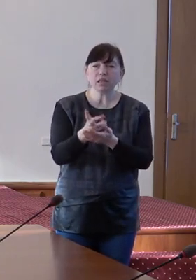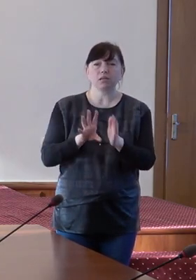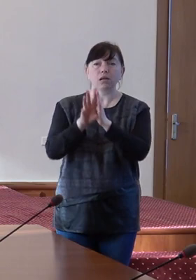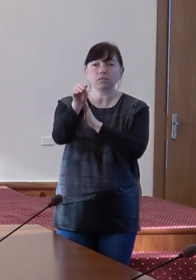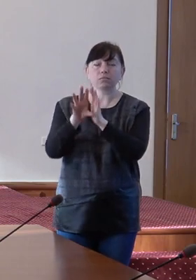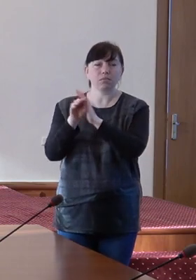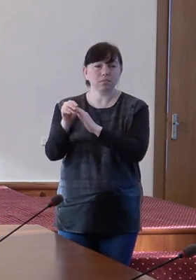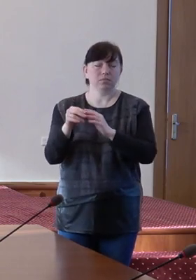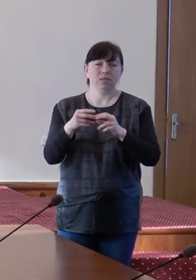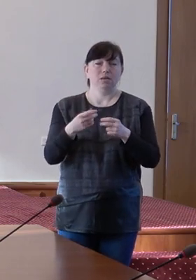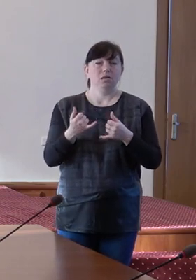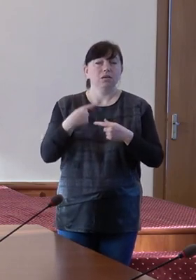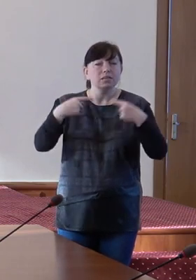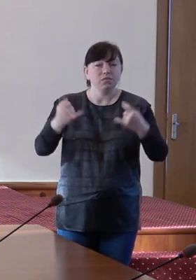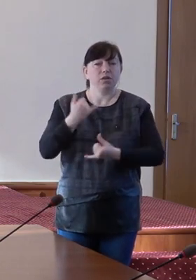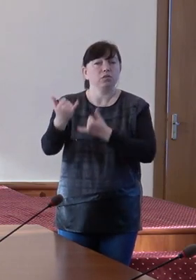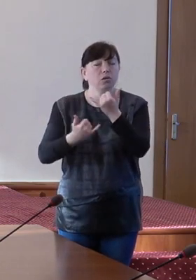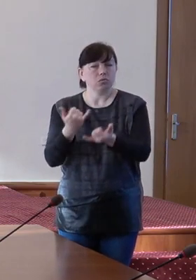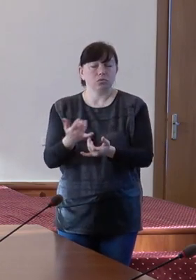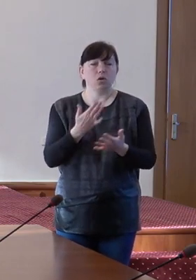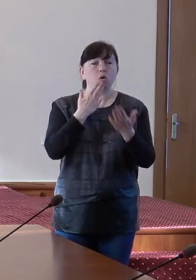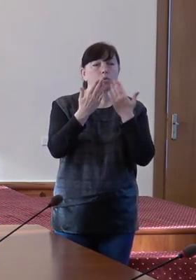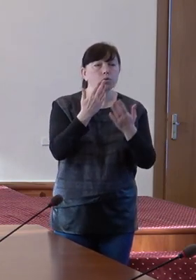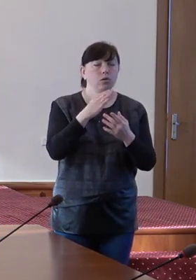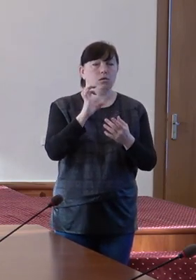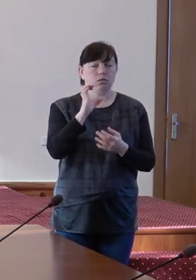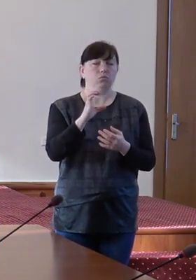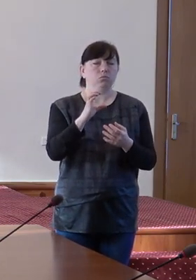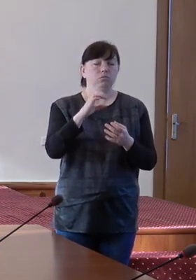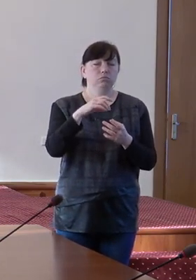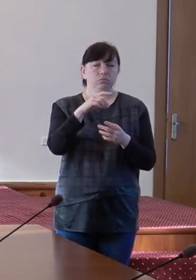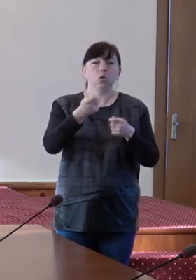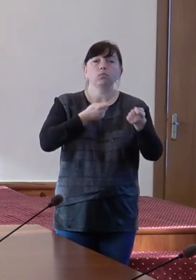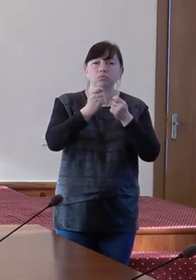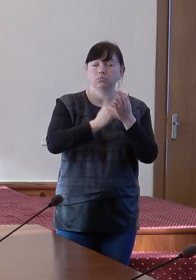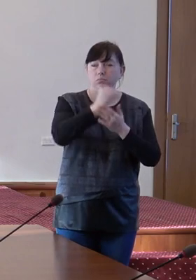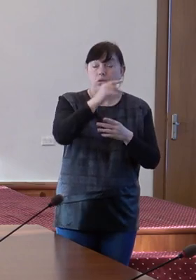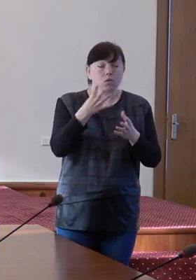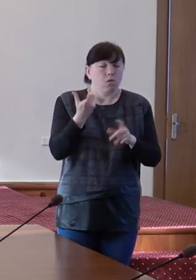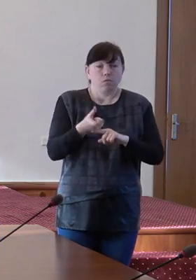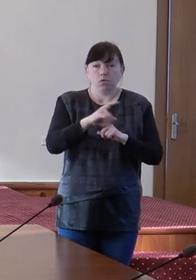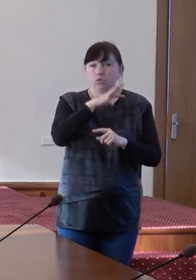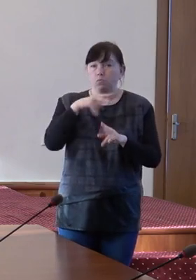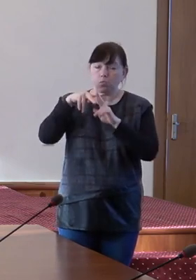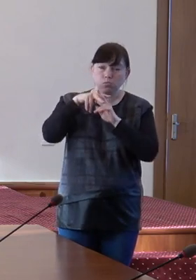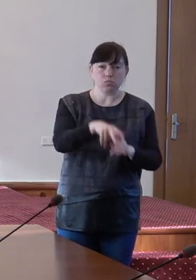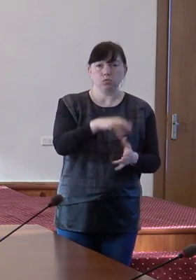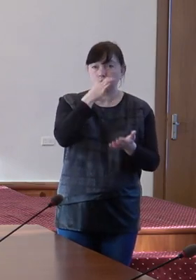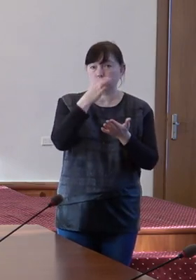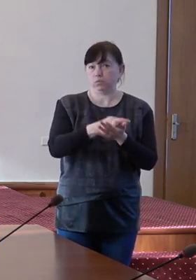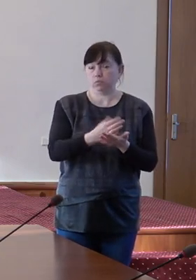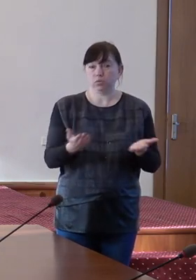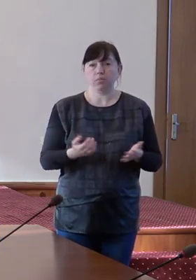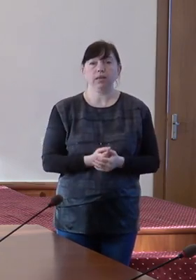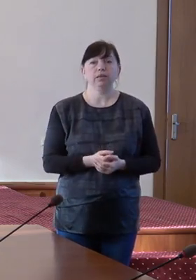plasarea acestora în servicii, comunicarea cu autoritățile publici și centrale. Deci, au un volum foarte mare de responsabilități.